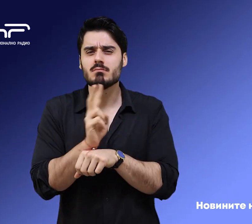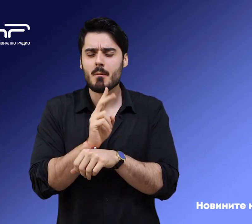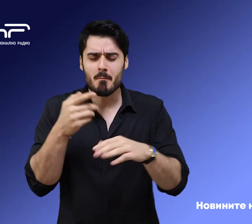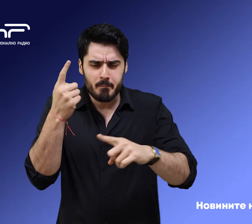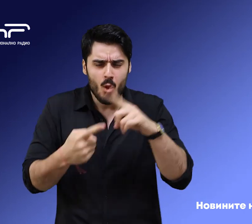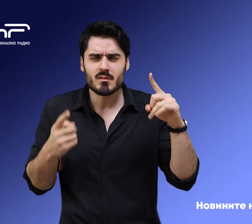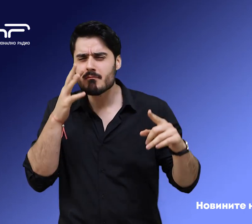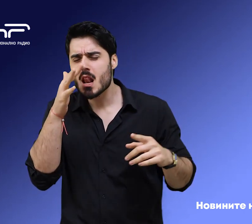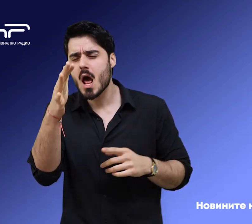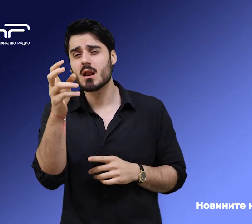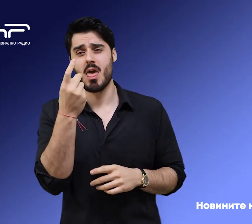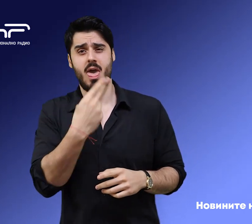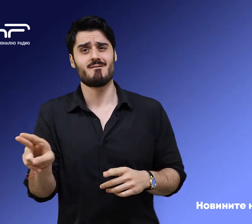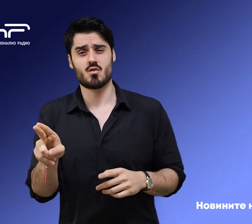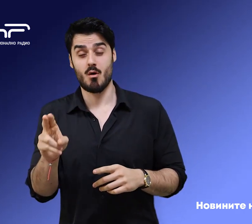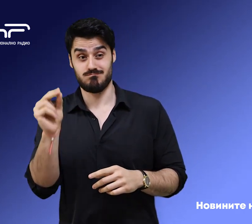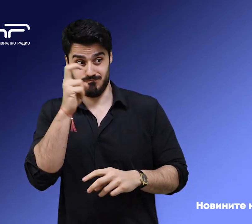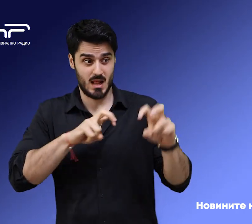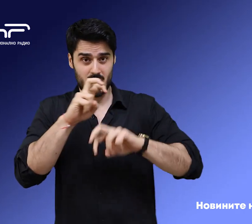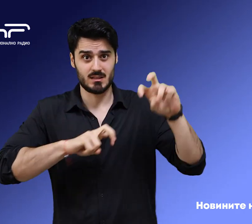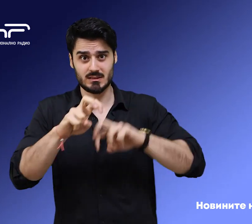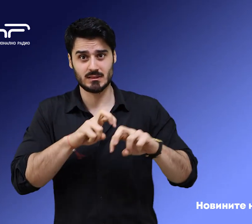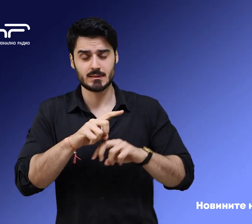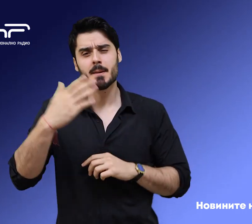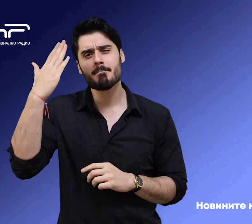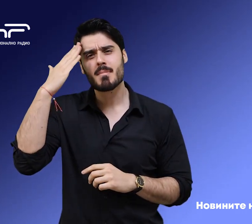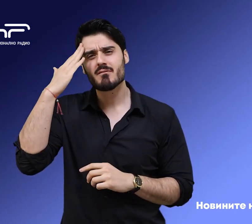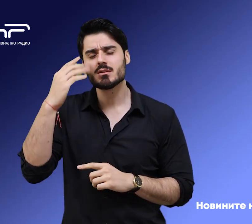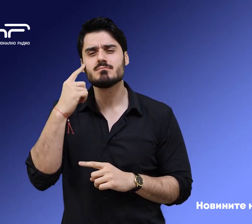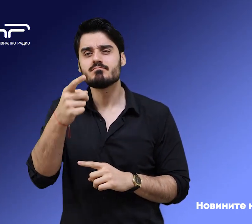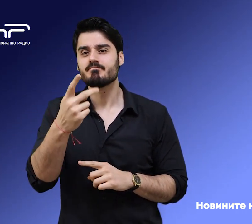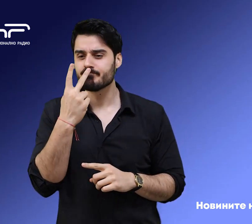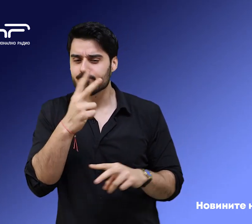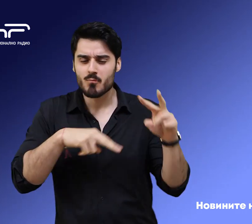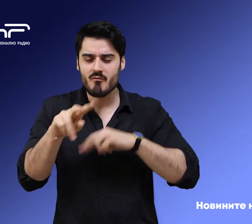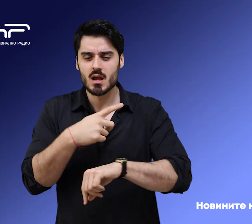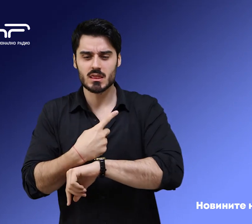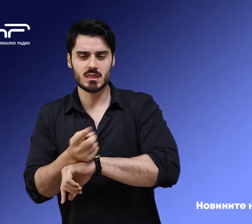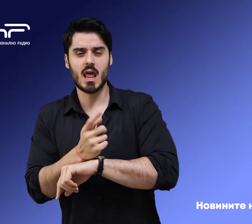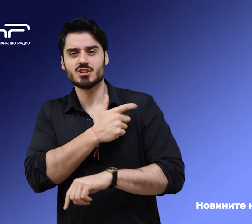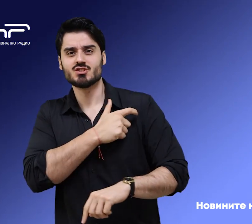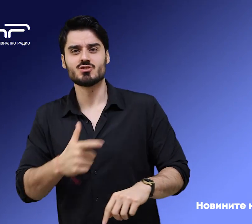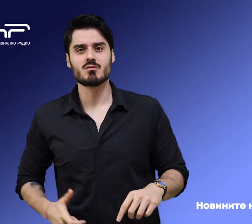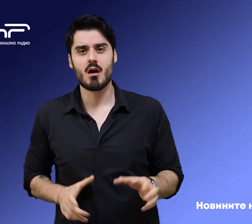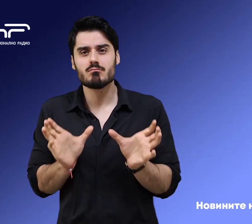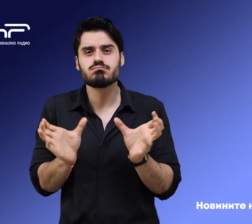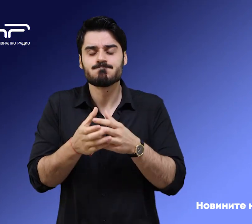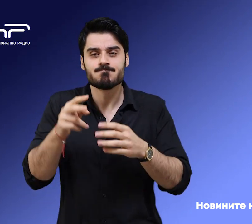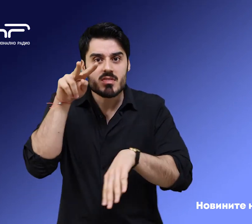Европейската прокуратура в България. Правителството създава национално-координационно звено, което ще наблюдава цените на основни